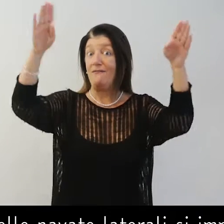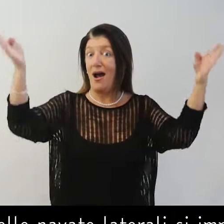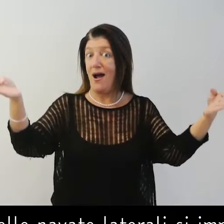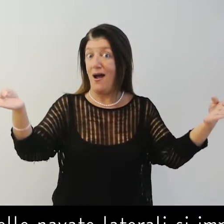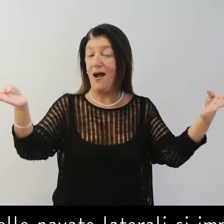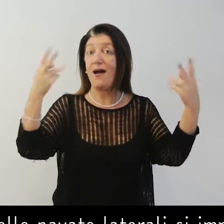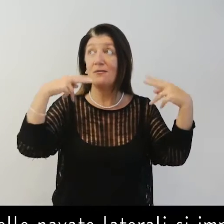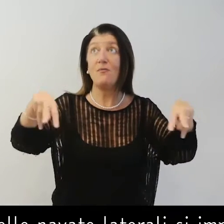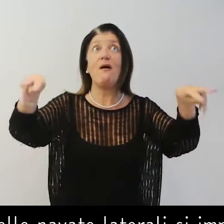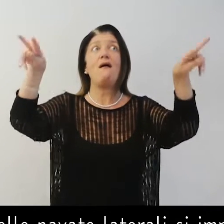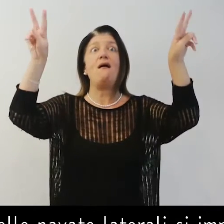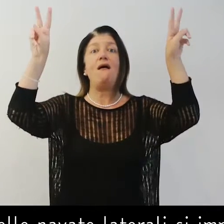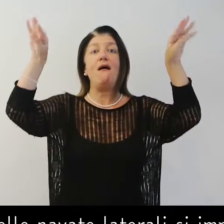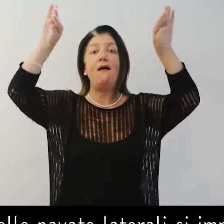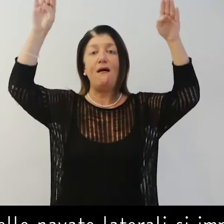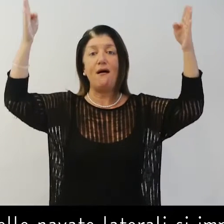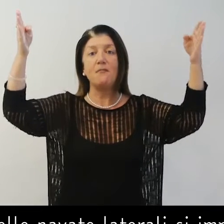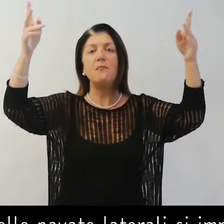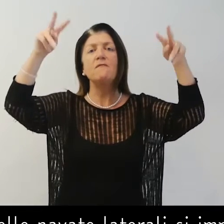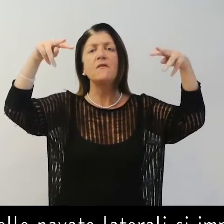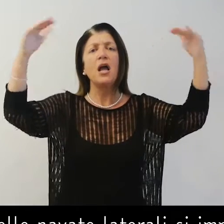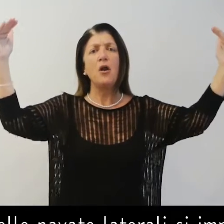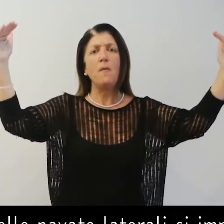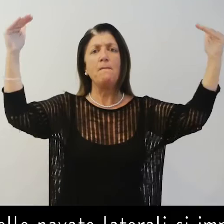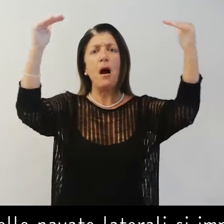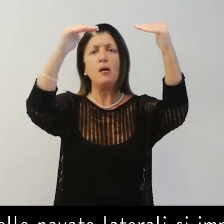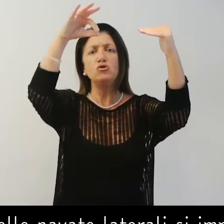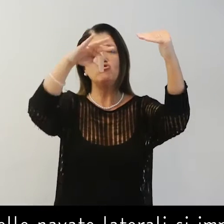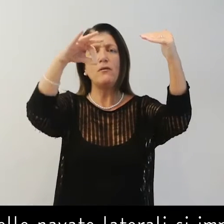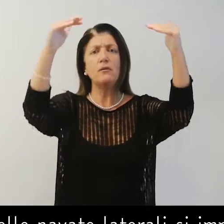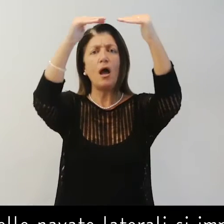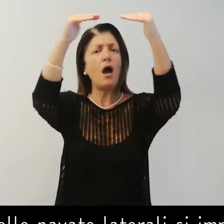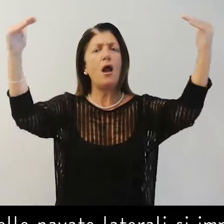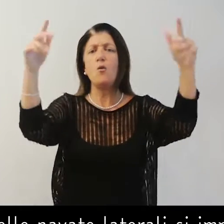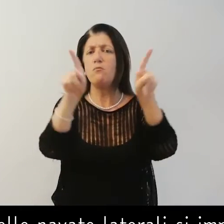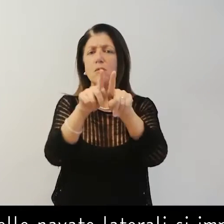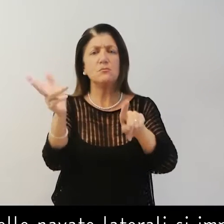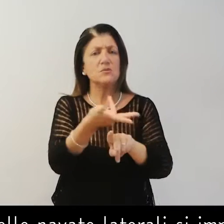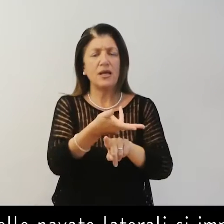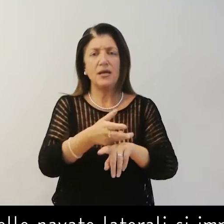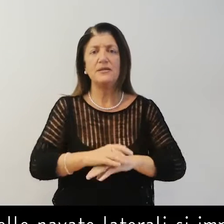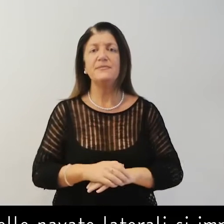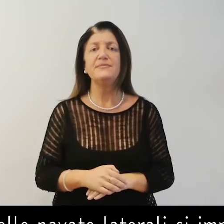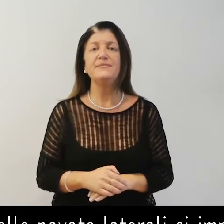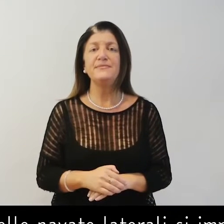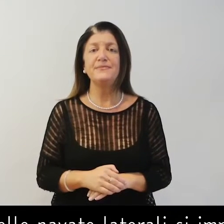Le volte delle navate laterali si impostano quasi allo stesso livello di quelle della navata centrale.